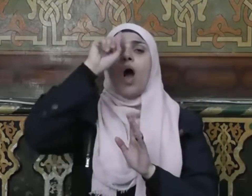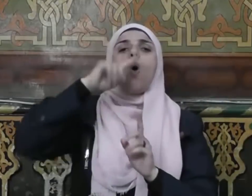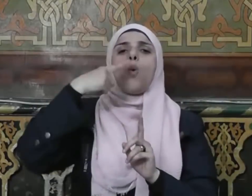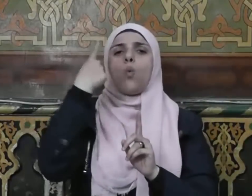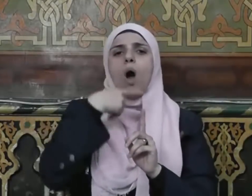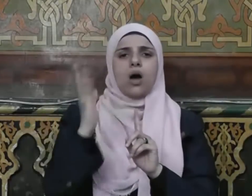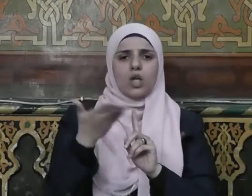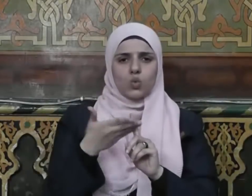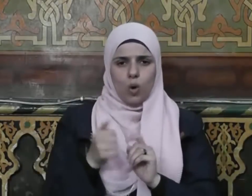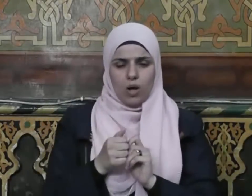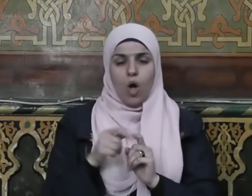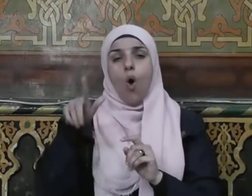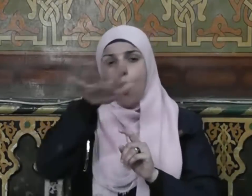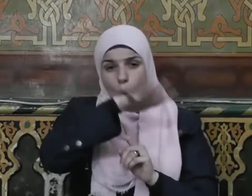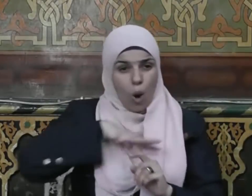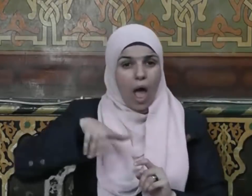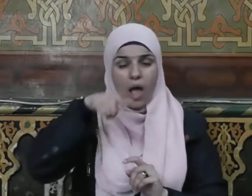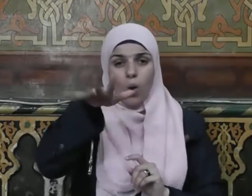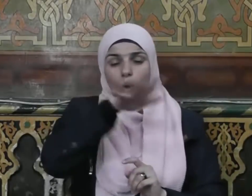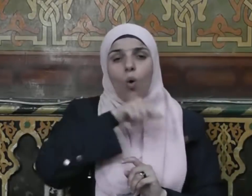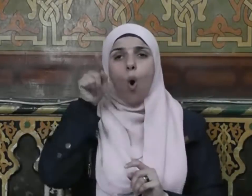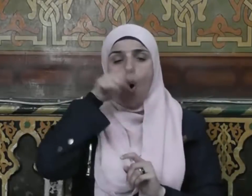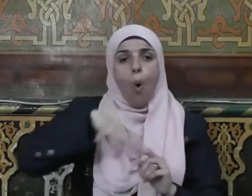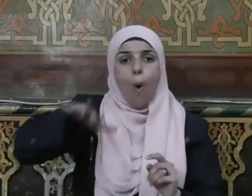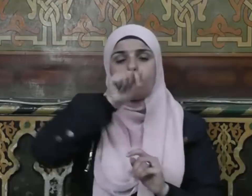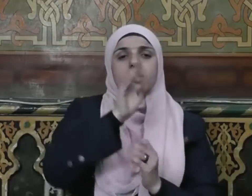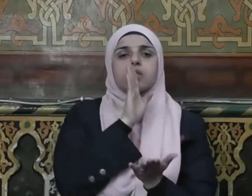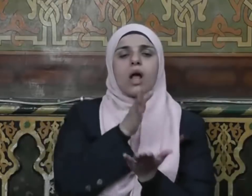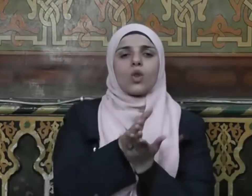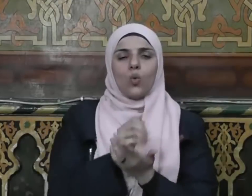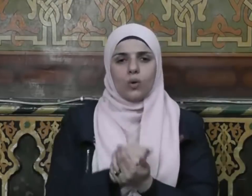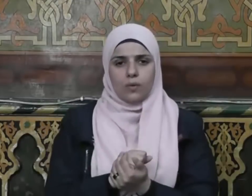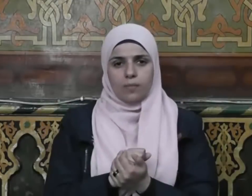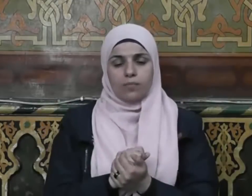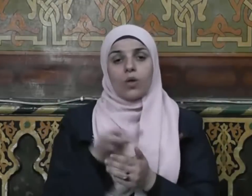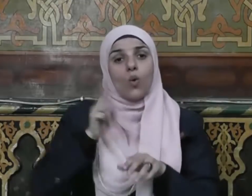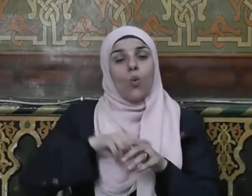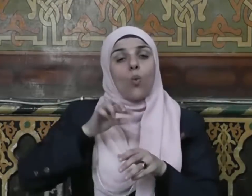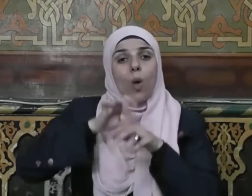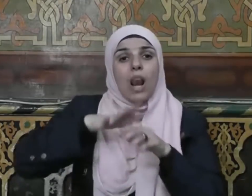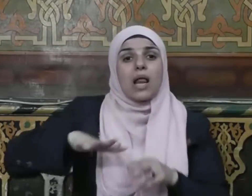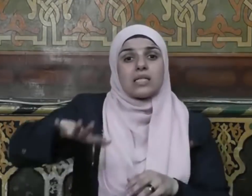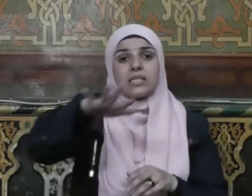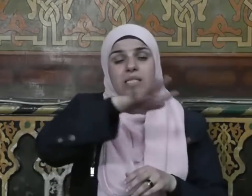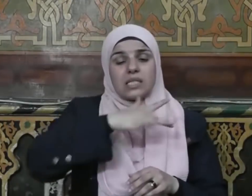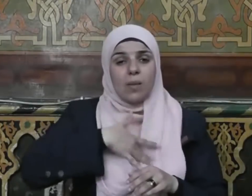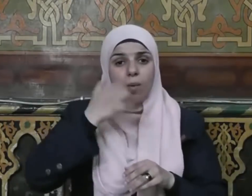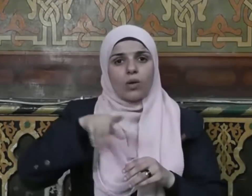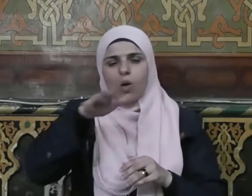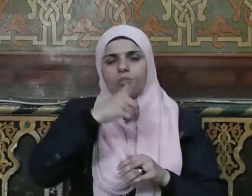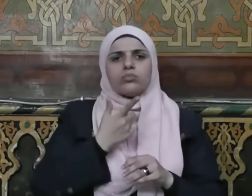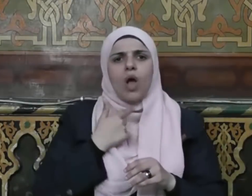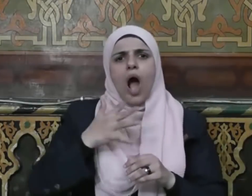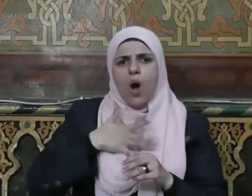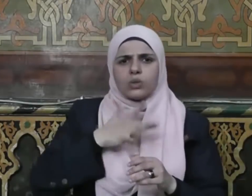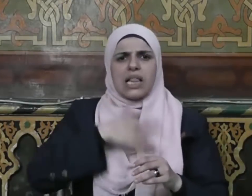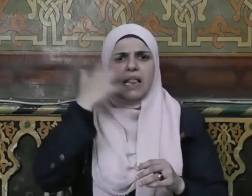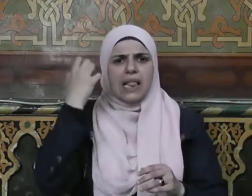ورسوله أولئك هم الصادقون والذين تبوأوا الدار والإيمان من